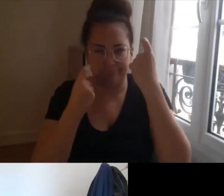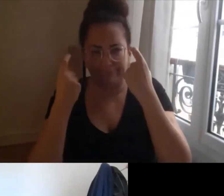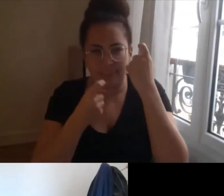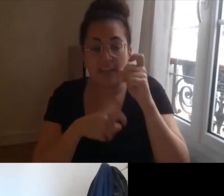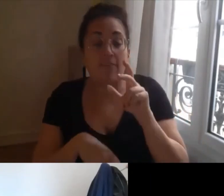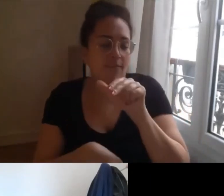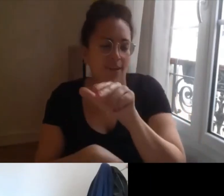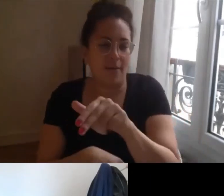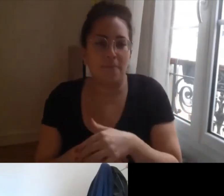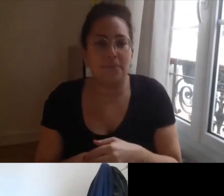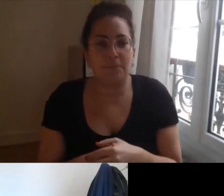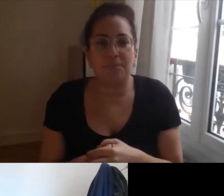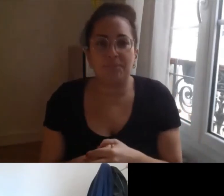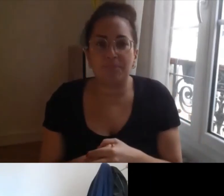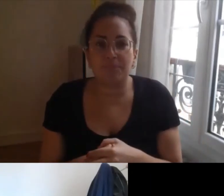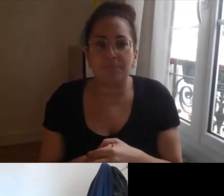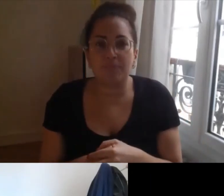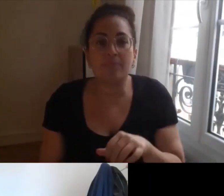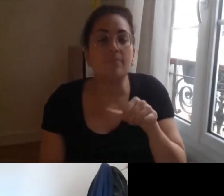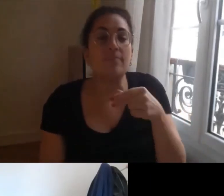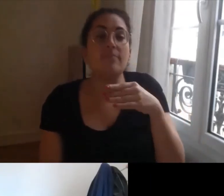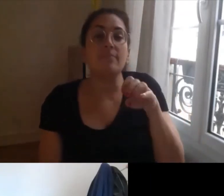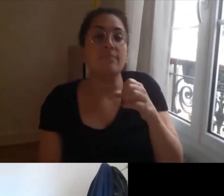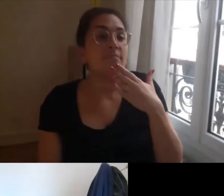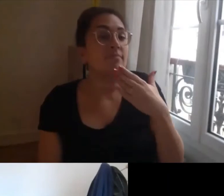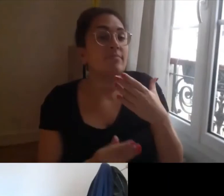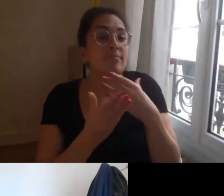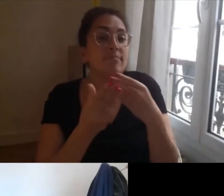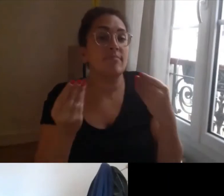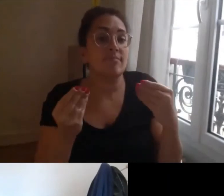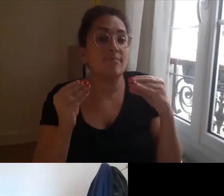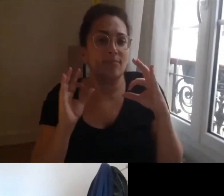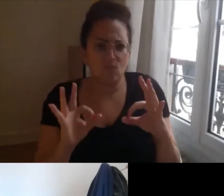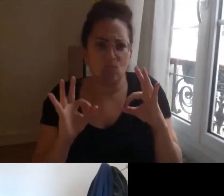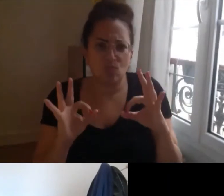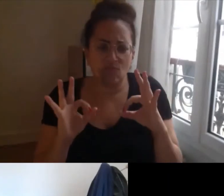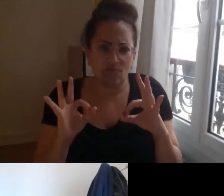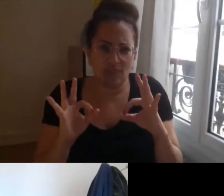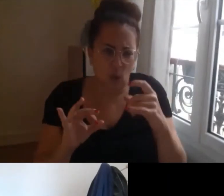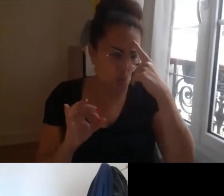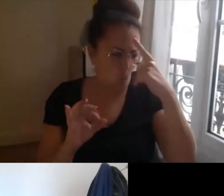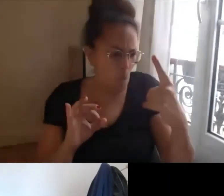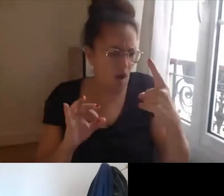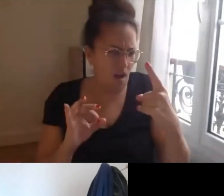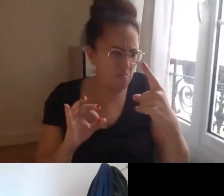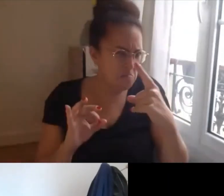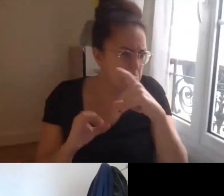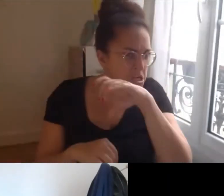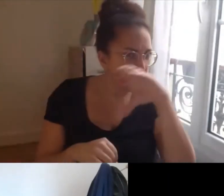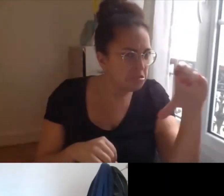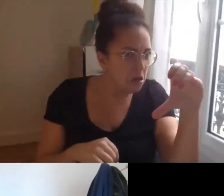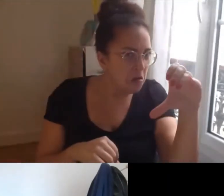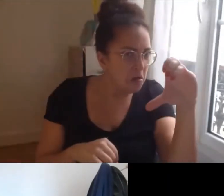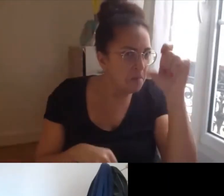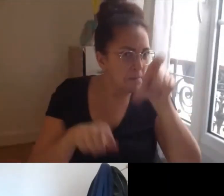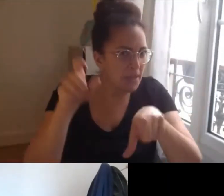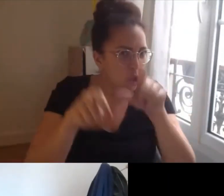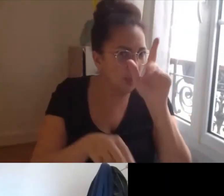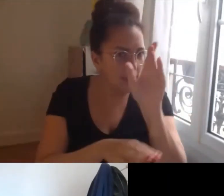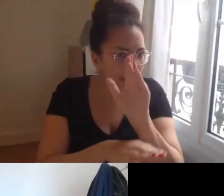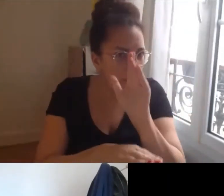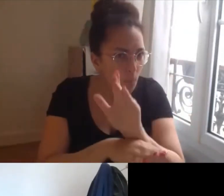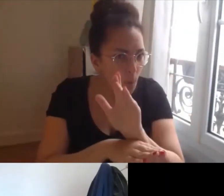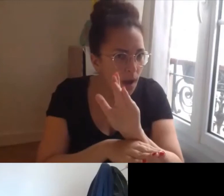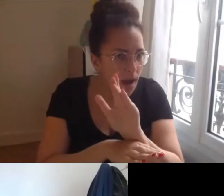Merci beaucoup Anne pour ces précisions et en effet je crois que vous avez collecté à ce jour une centaine de témoignages et de